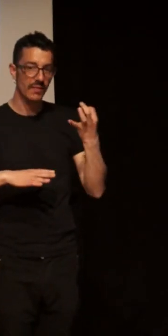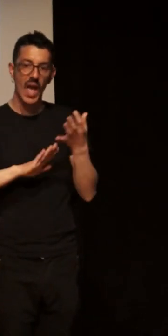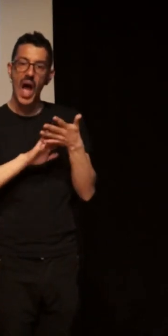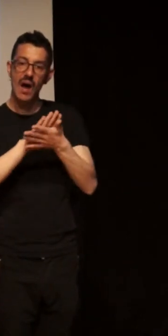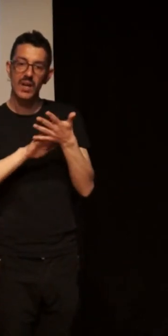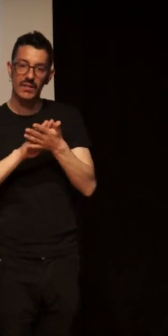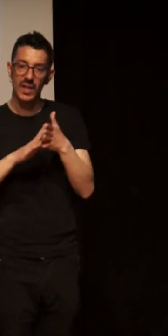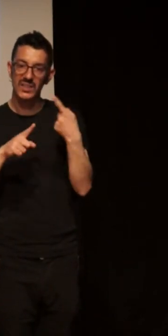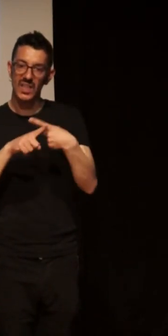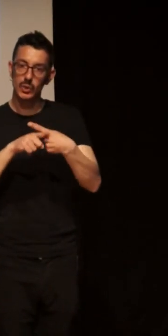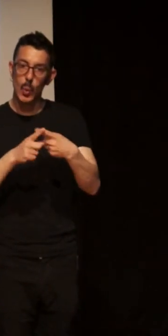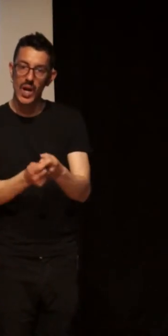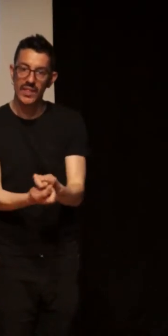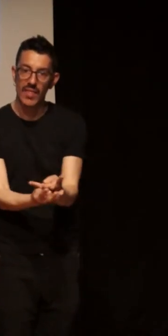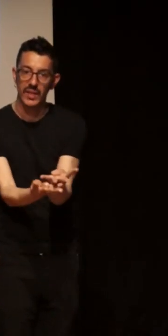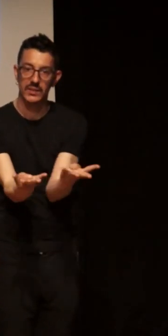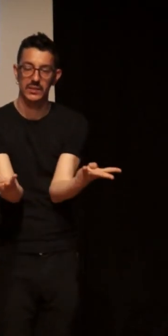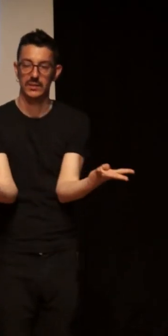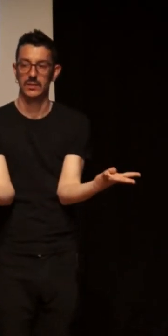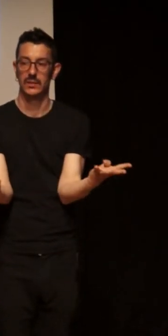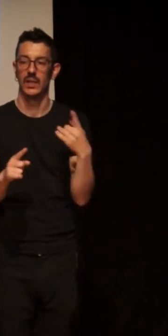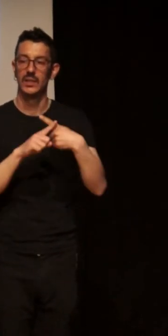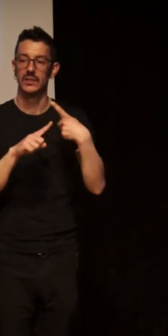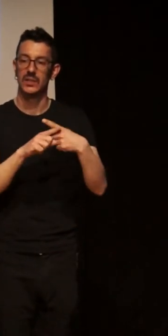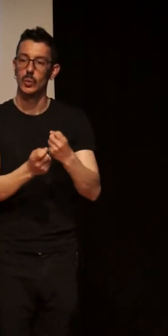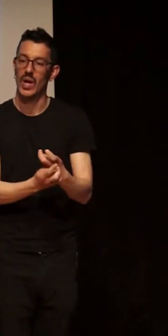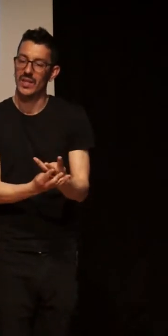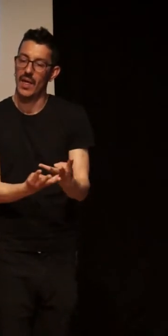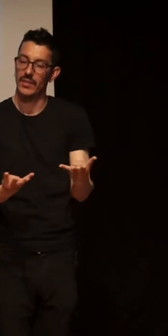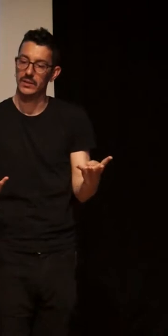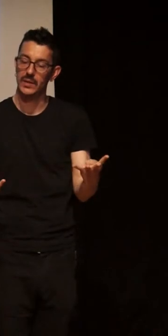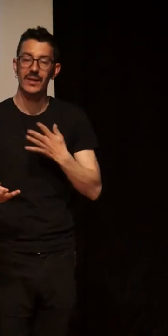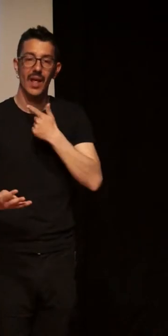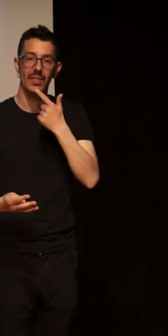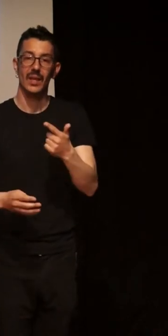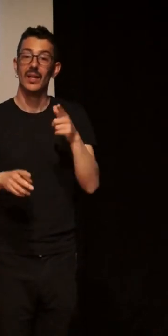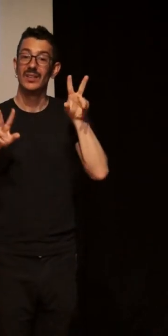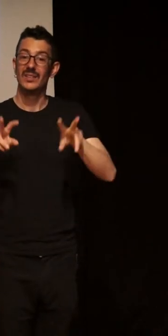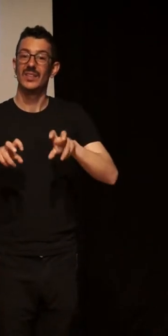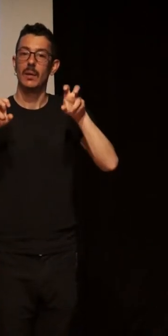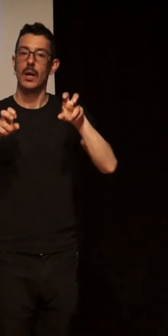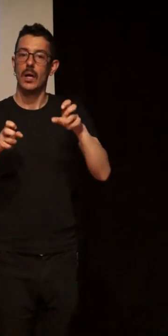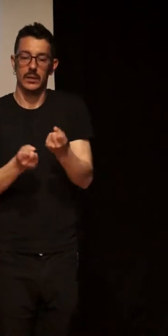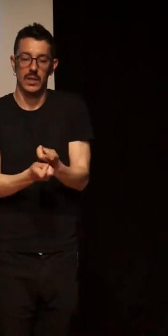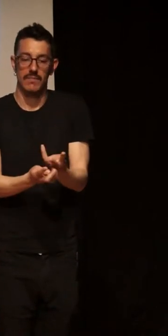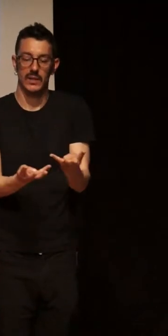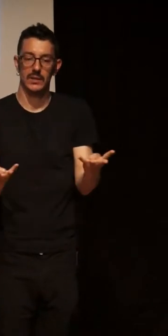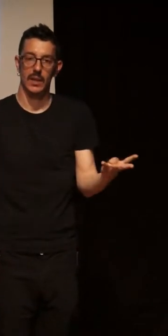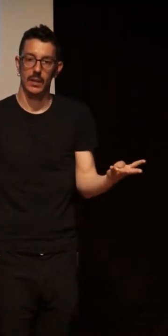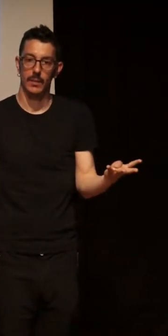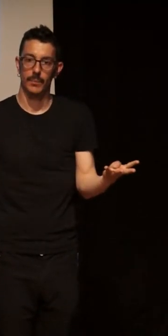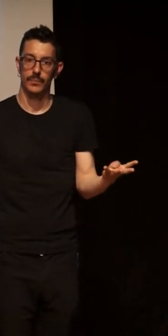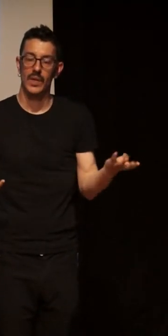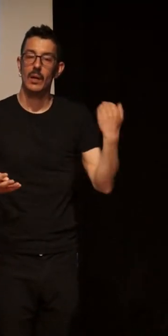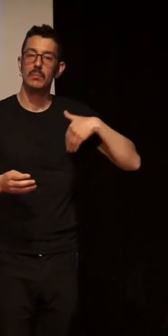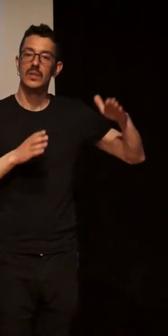about sexualities, but about sexualities, we had to talk about the topic of diversity. At the moment, we had to talk about issues like the disease,